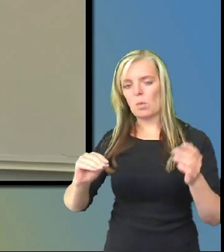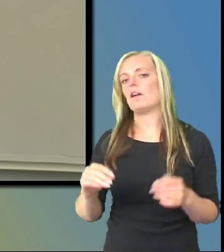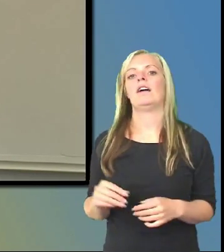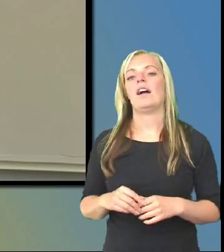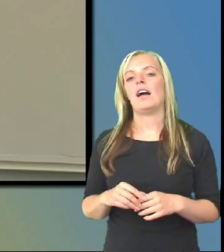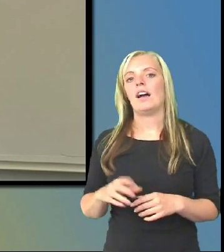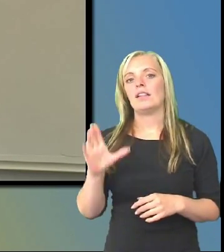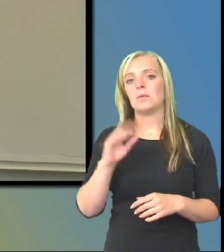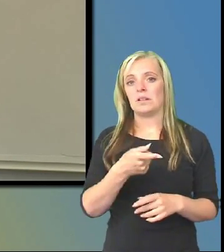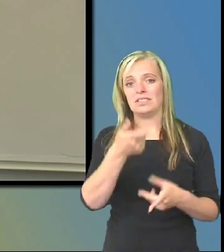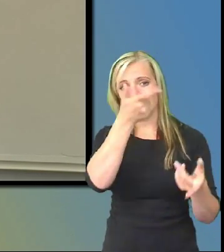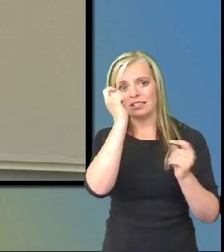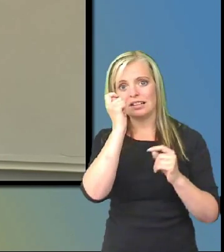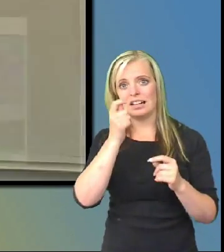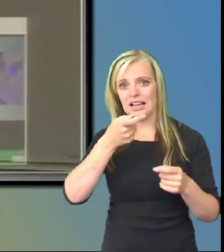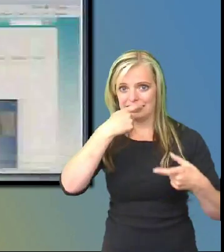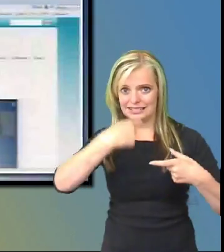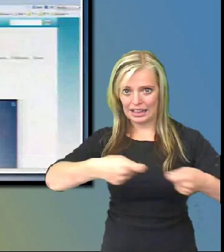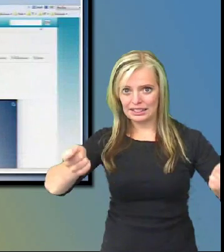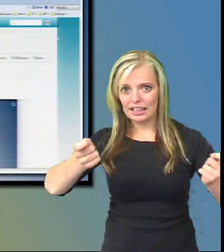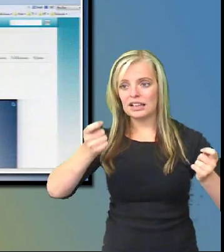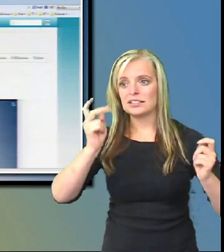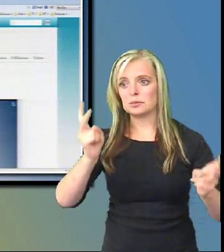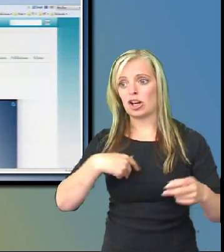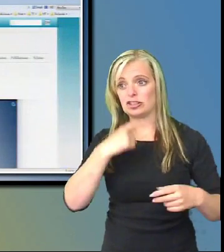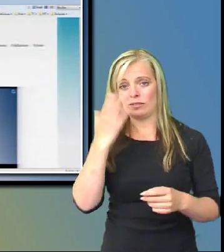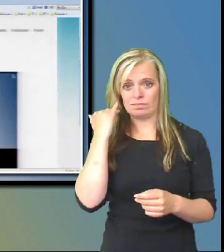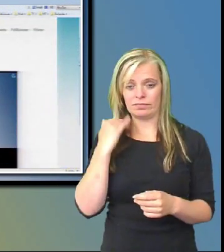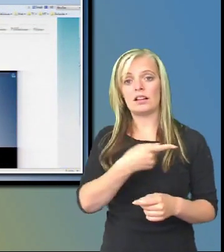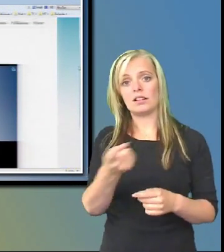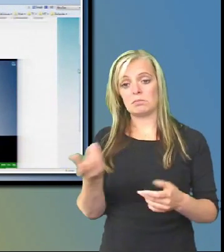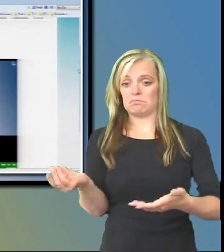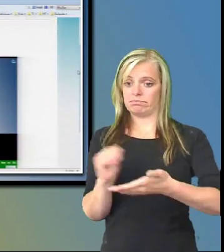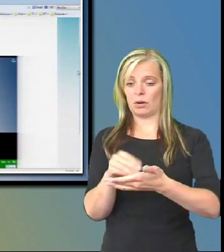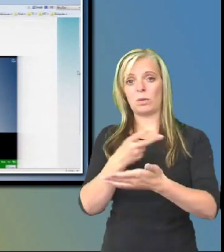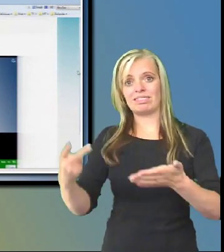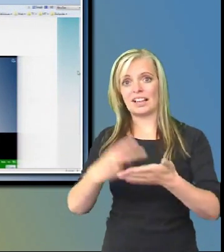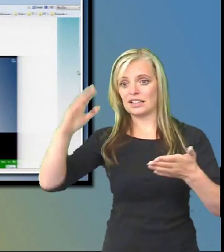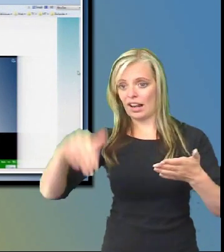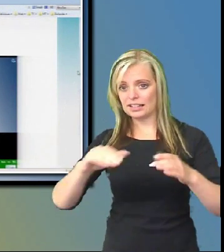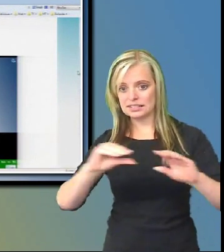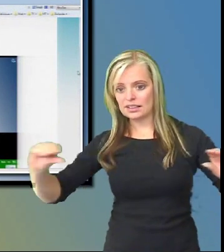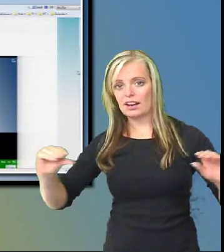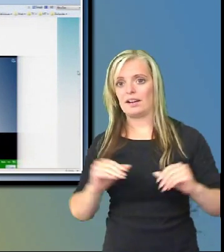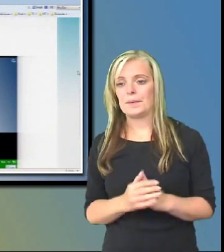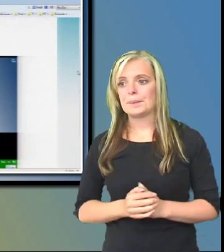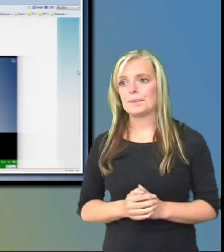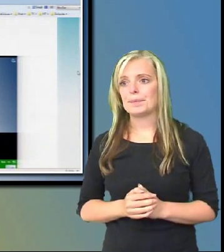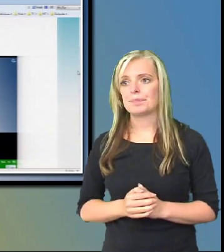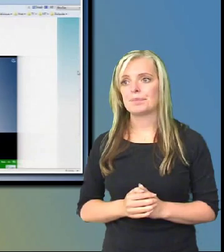Sändningen som jag sa och helt enkelt mixar in det med text längst ner. Så där. Så det som ni ser